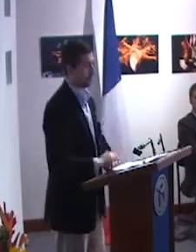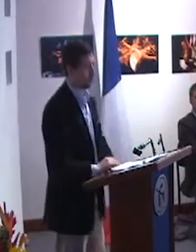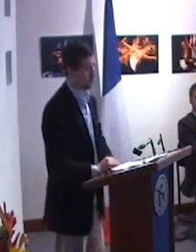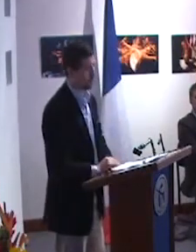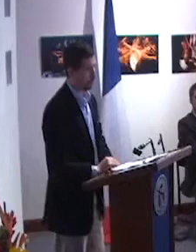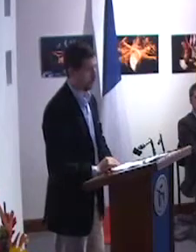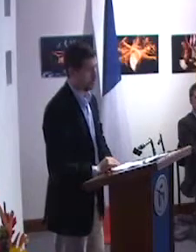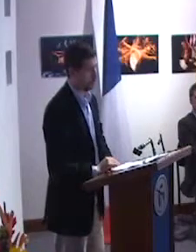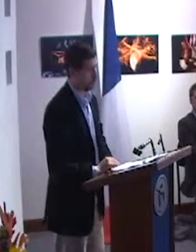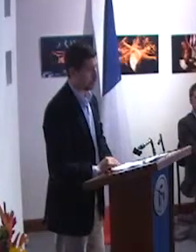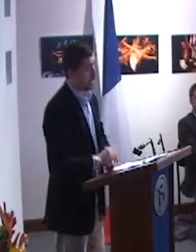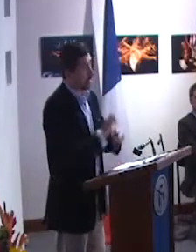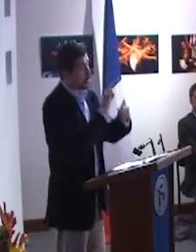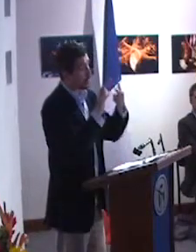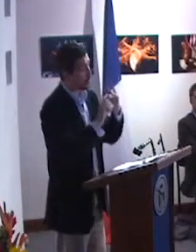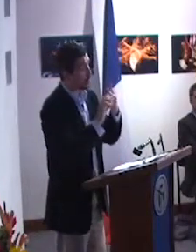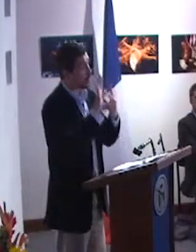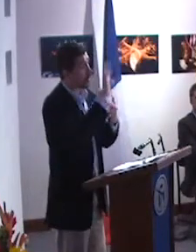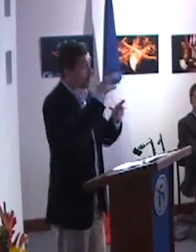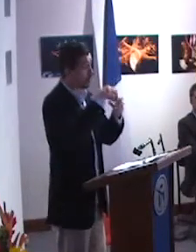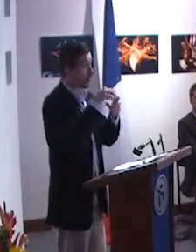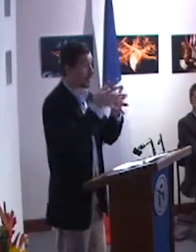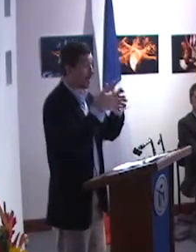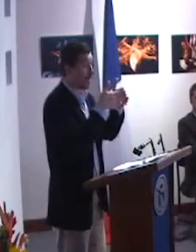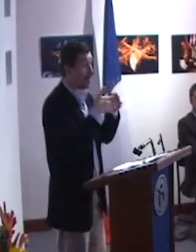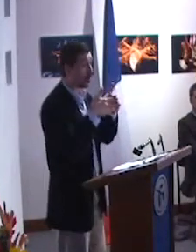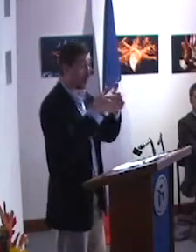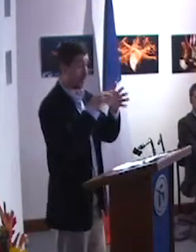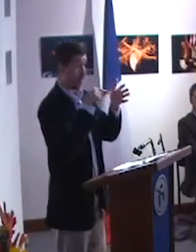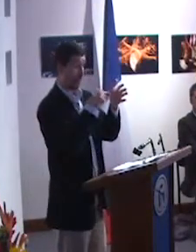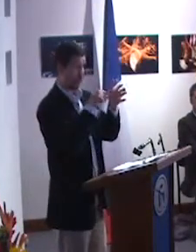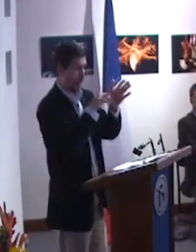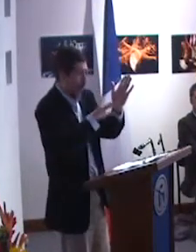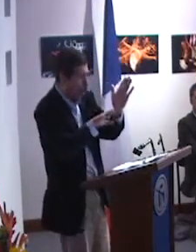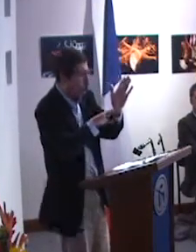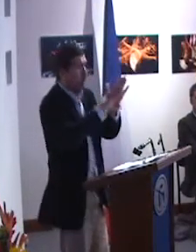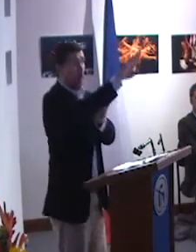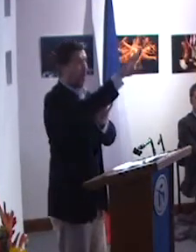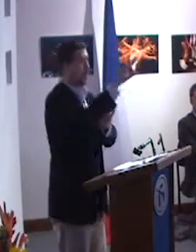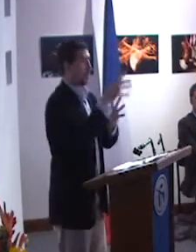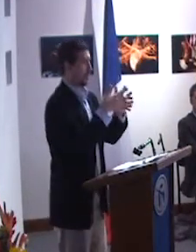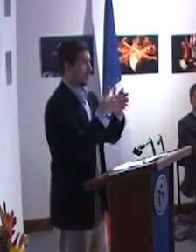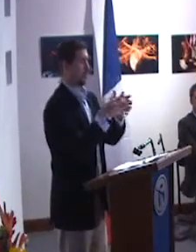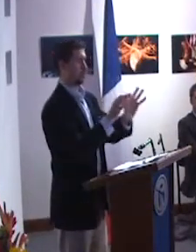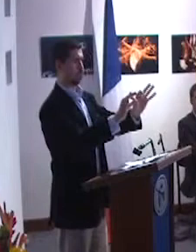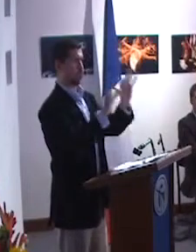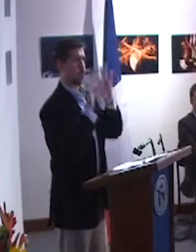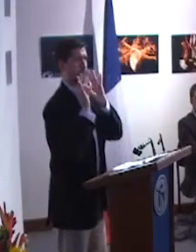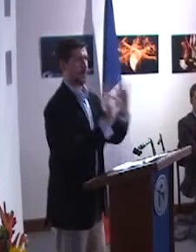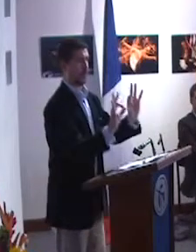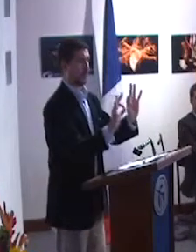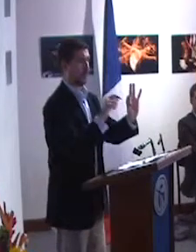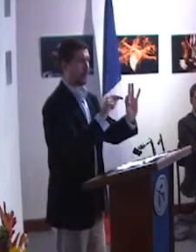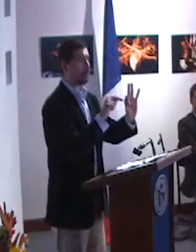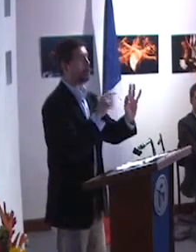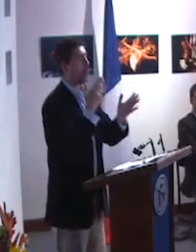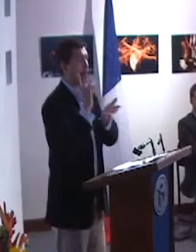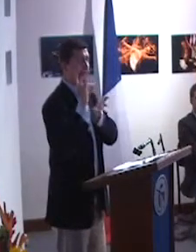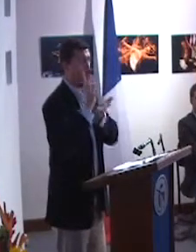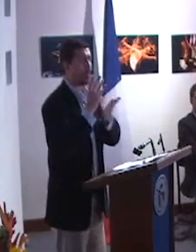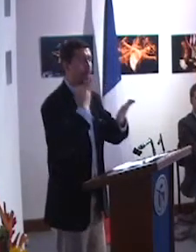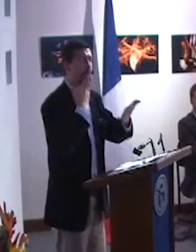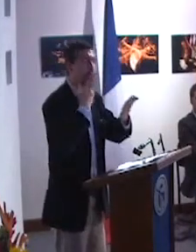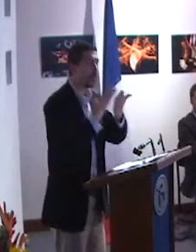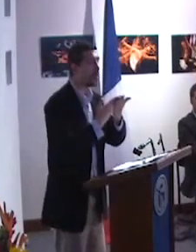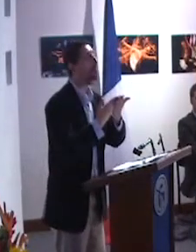darles el derecho a la educación. Como segundo punto, también reconocemos las escuelas progresivas, el